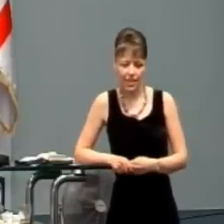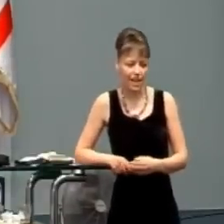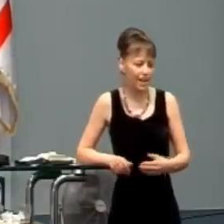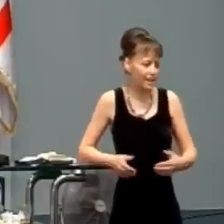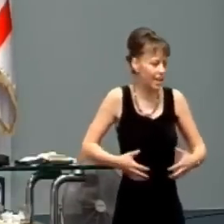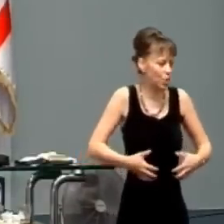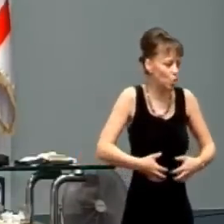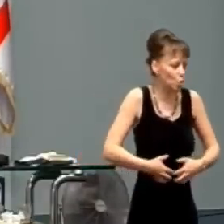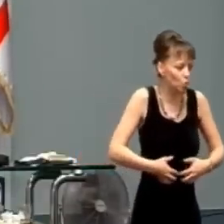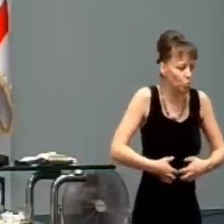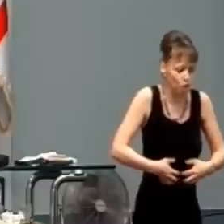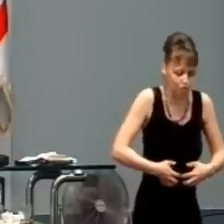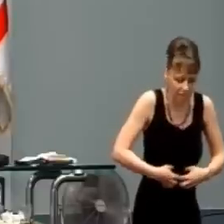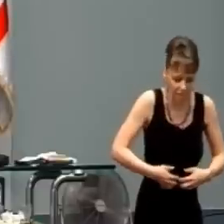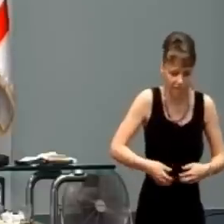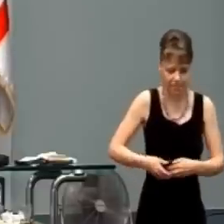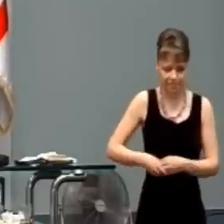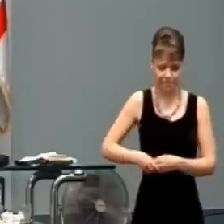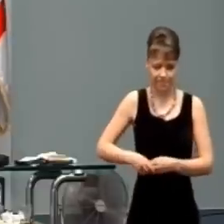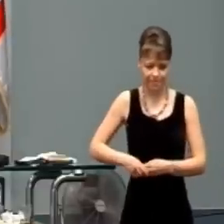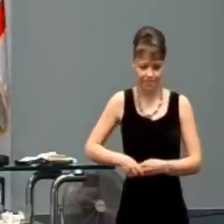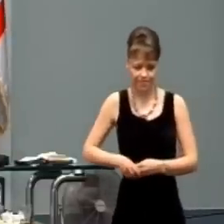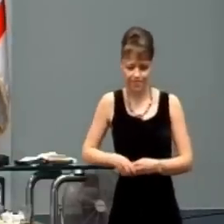to je duch svetý vo vás.